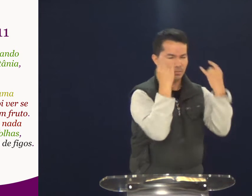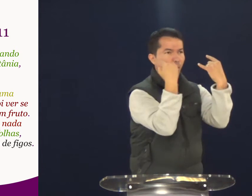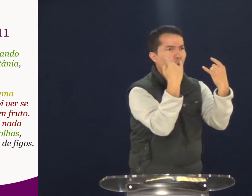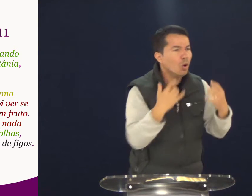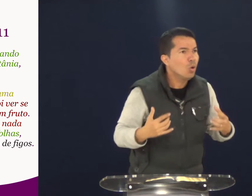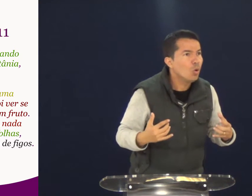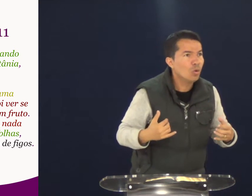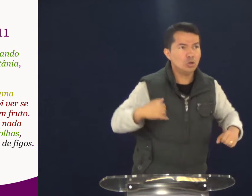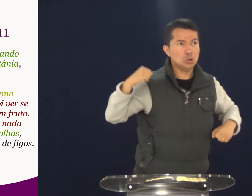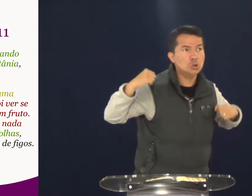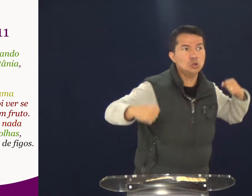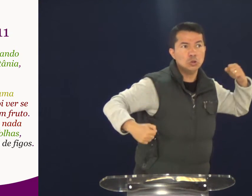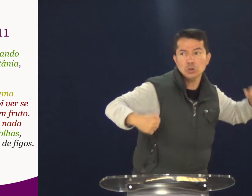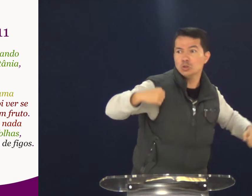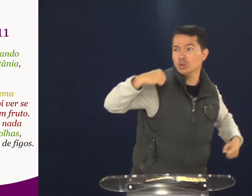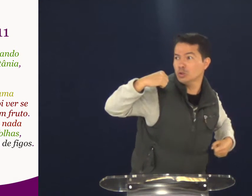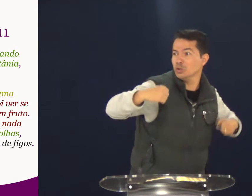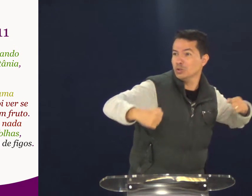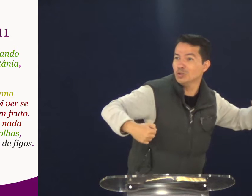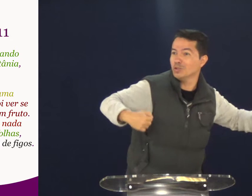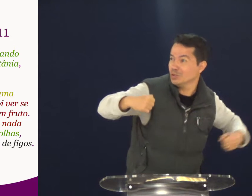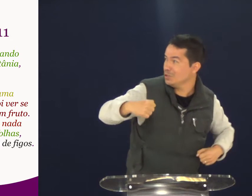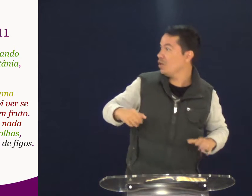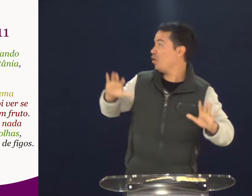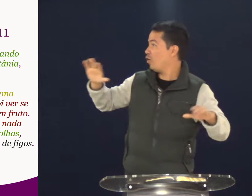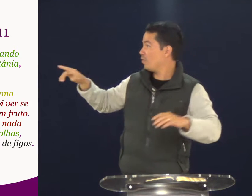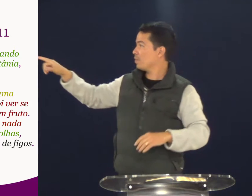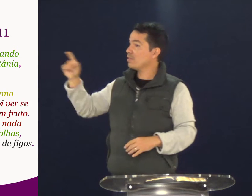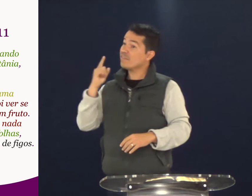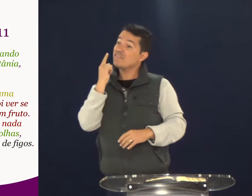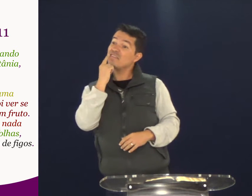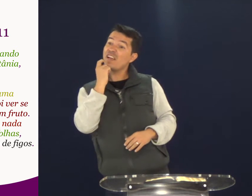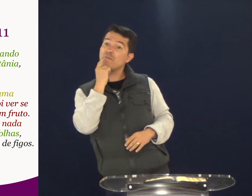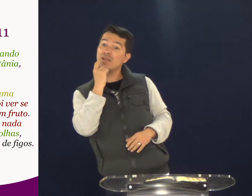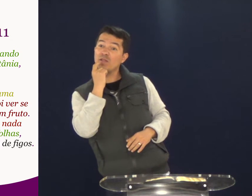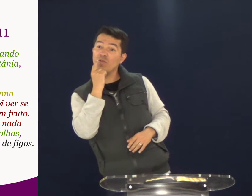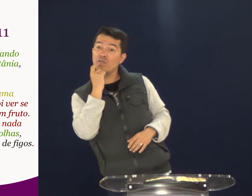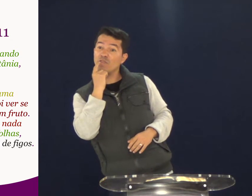Então, aquela figueira o atraiu. E ele foi. Ali em vermelho.